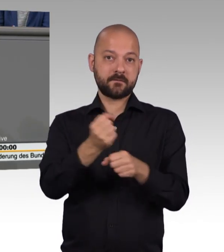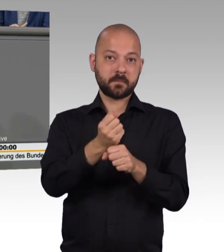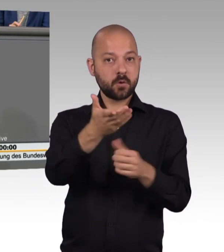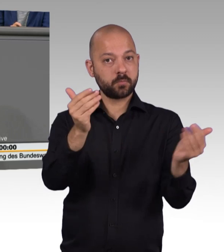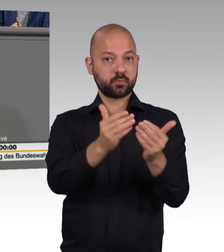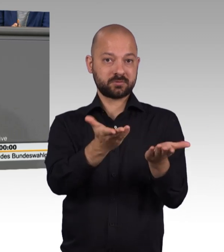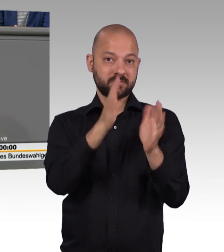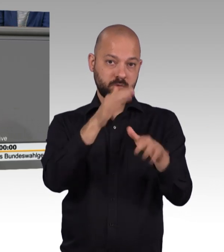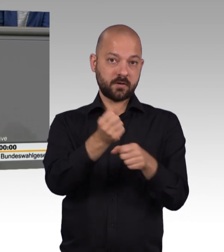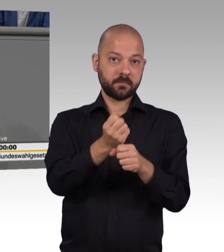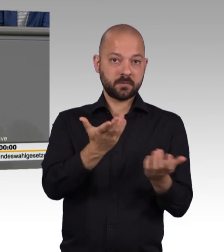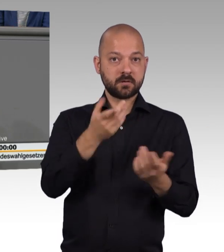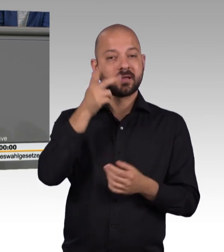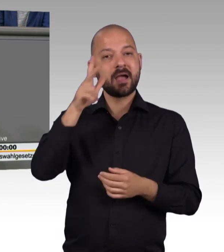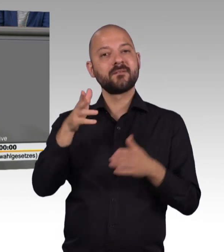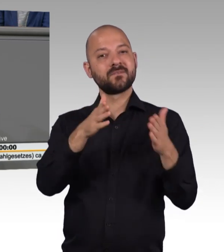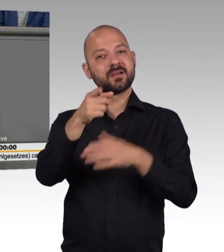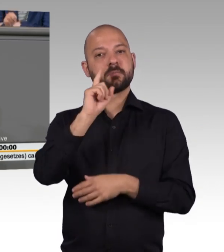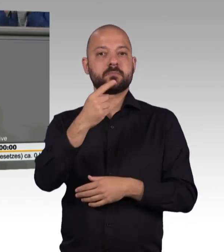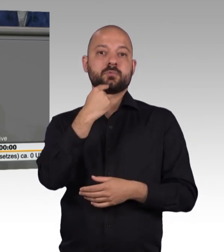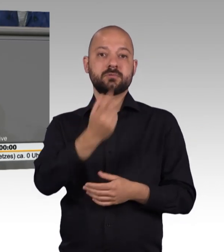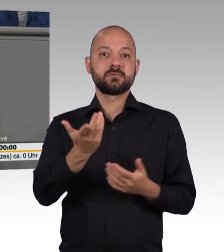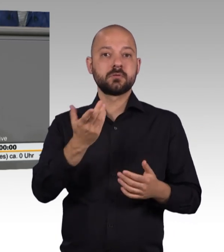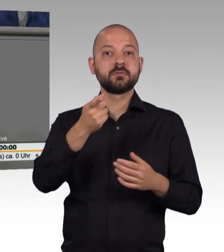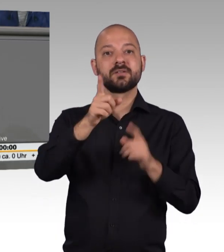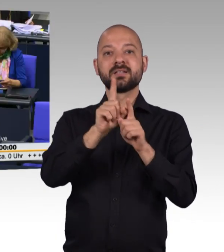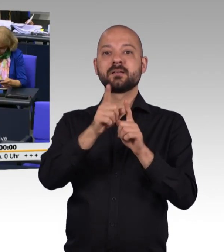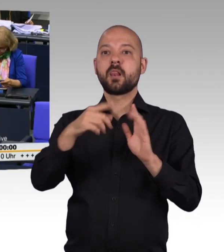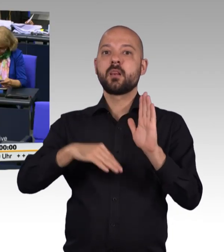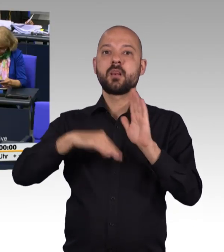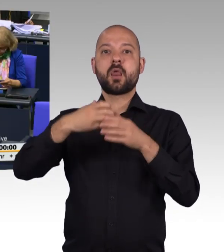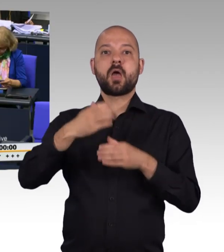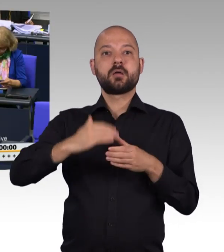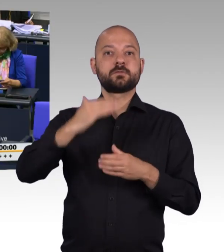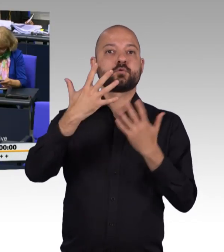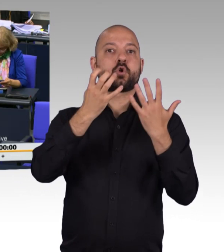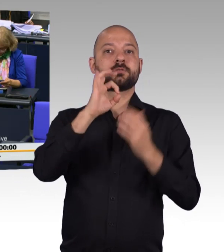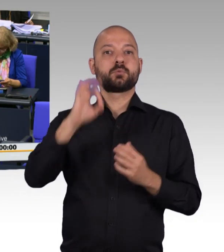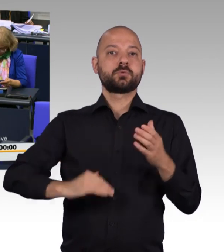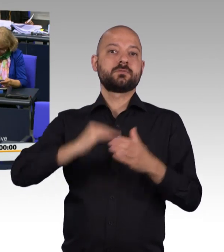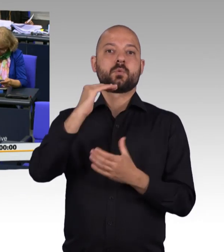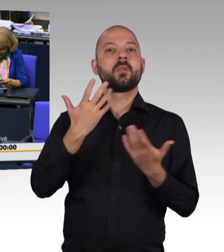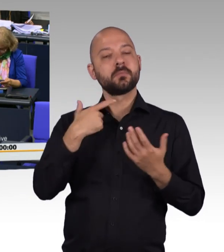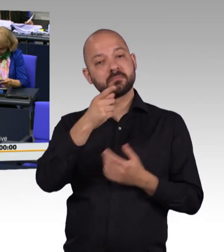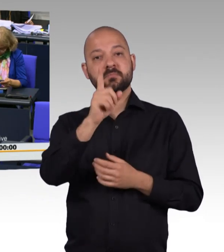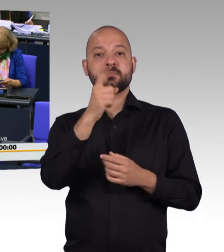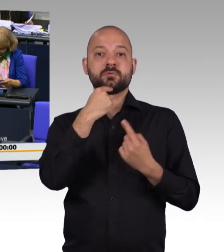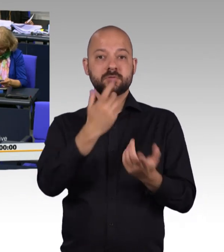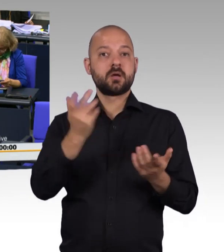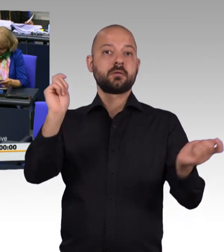sagen, auch wenn das Glas zu 95 Prozent voll ist, Sie müssen sagen, Alarm, Alarm, Alarm. Es ist aber zu fünf Prozent leer.